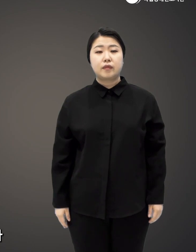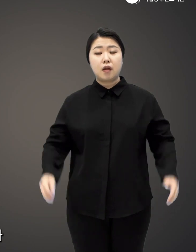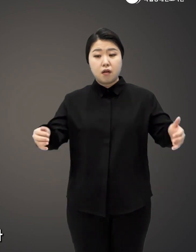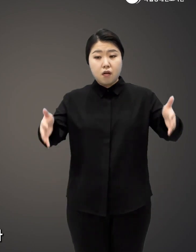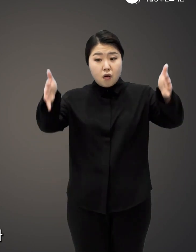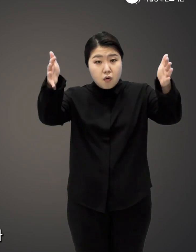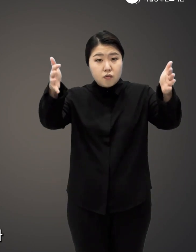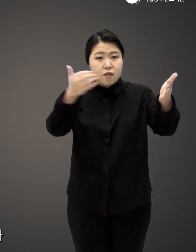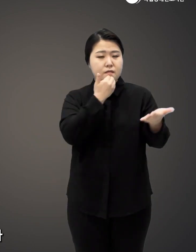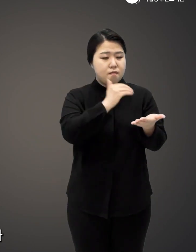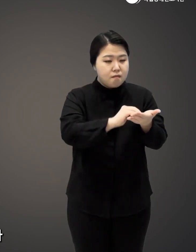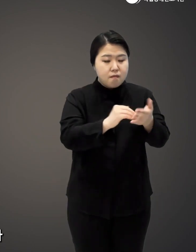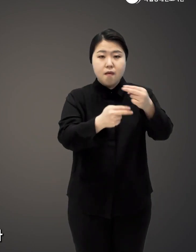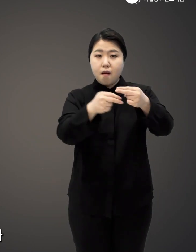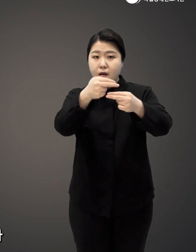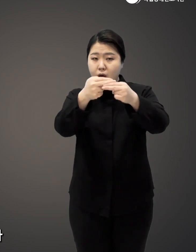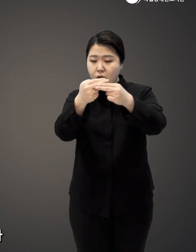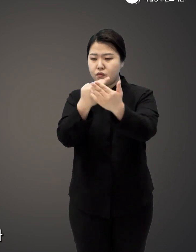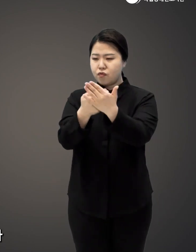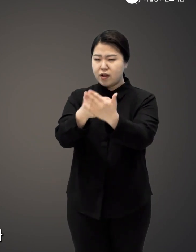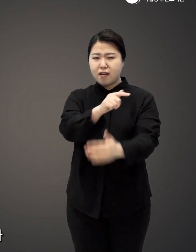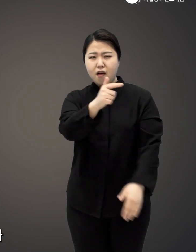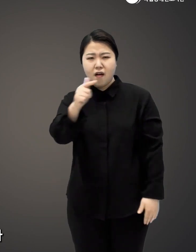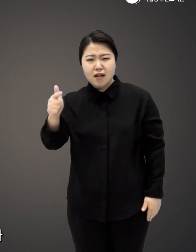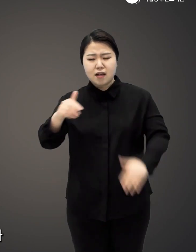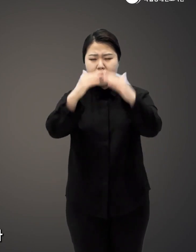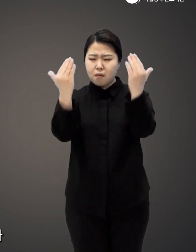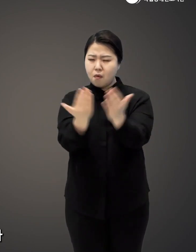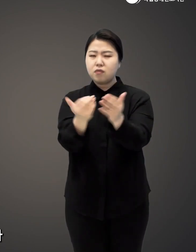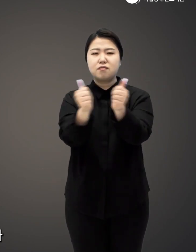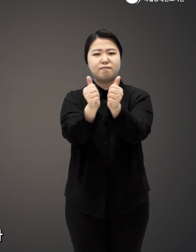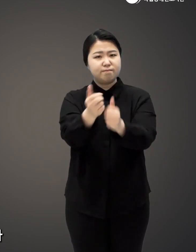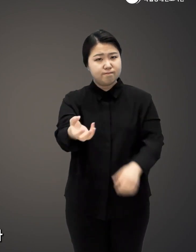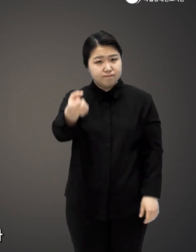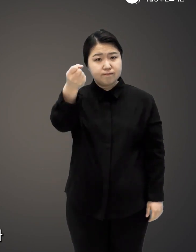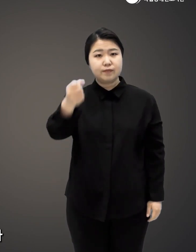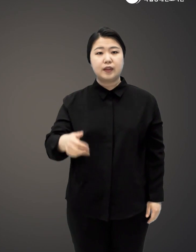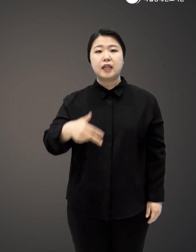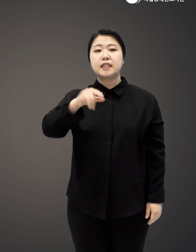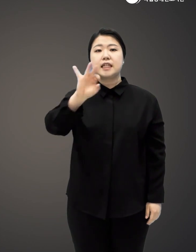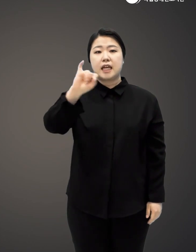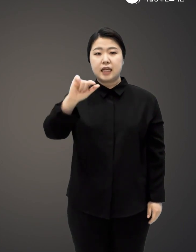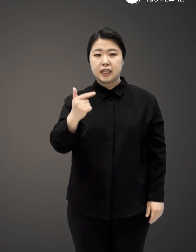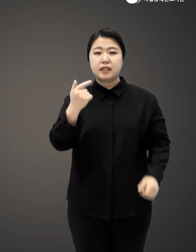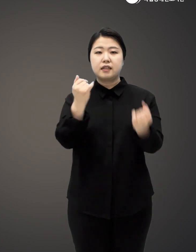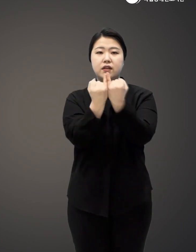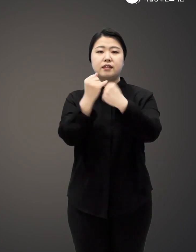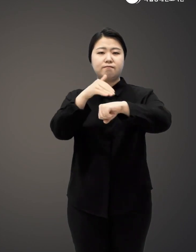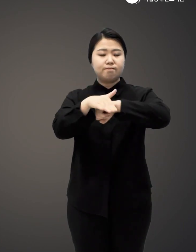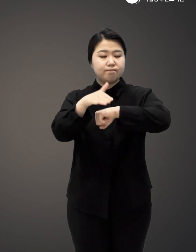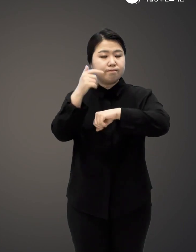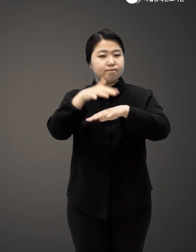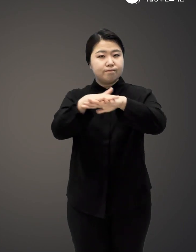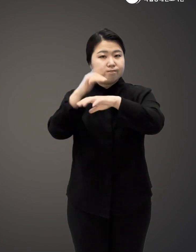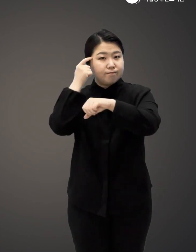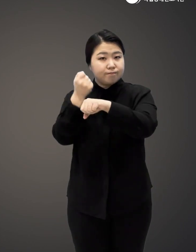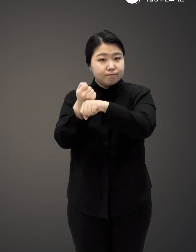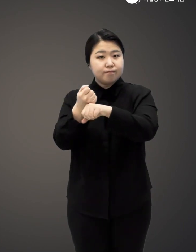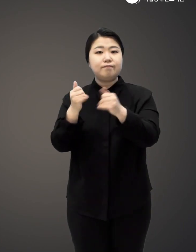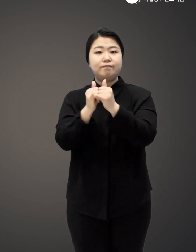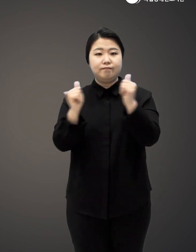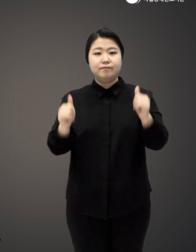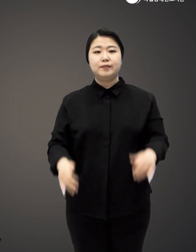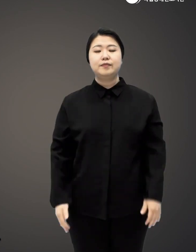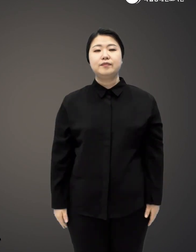우리의 도시는 돌, 벽돌, 유리, 콘크리트로 쓴 가부장제다 제인 다크, 페미니스트 지리학자